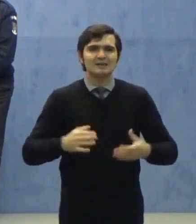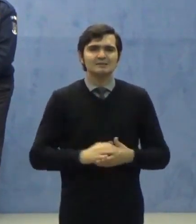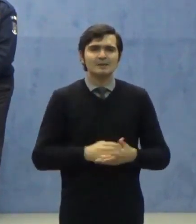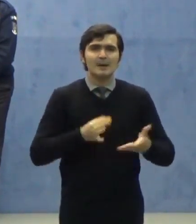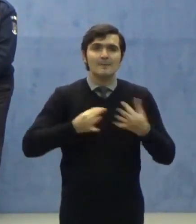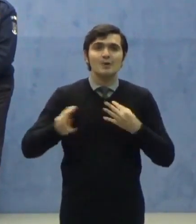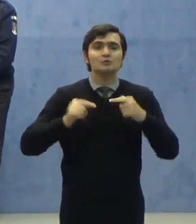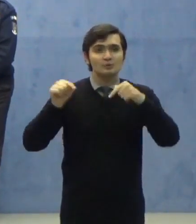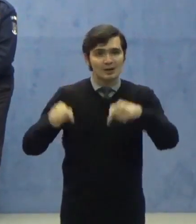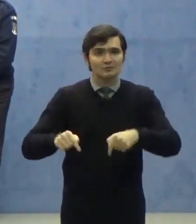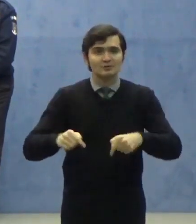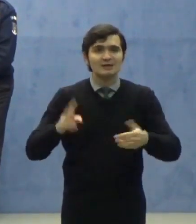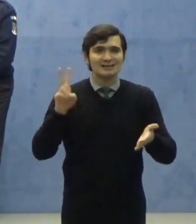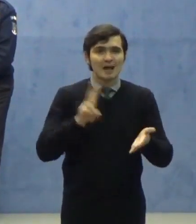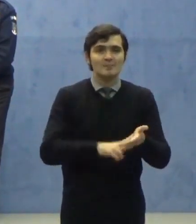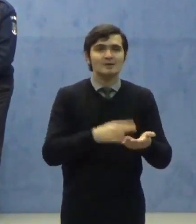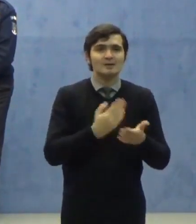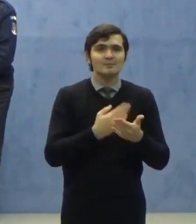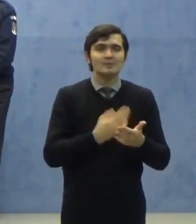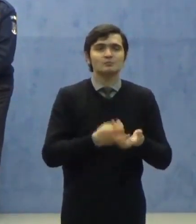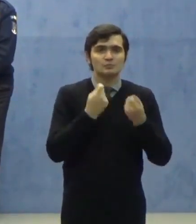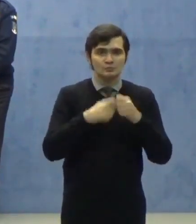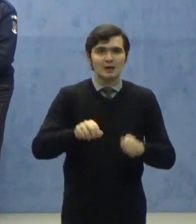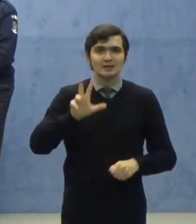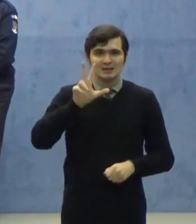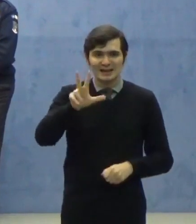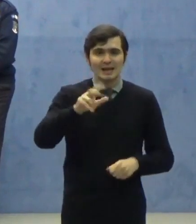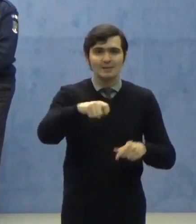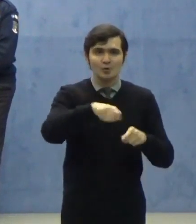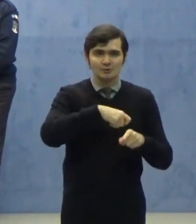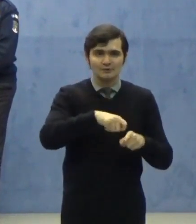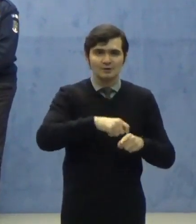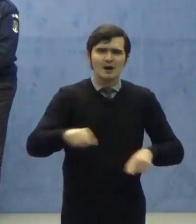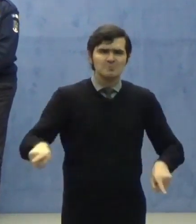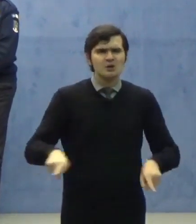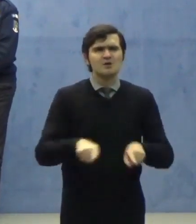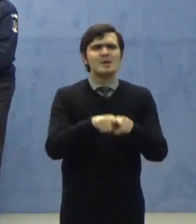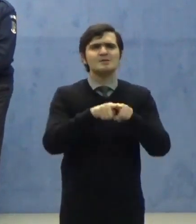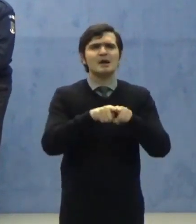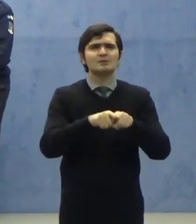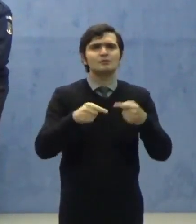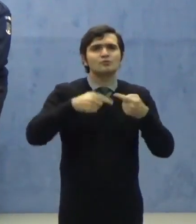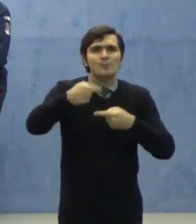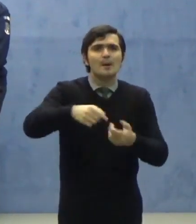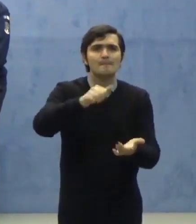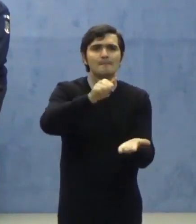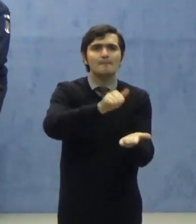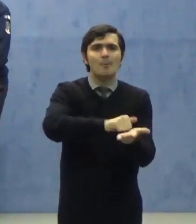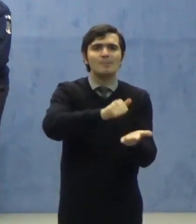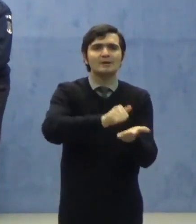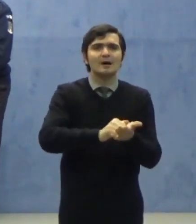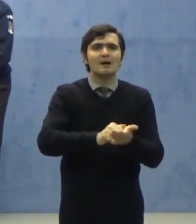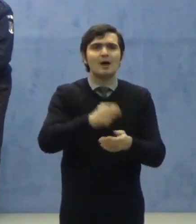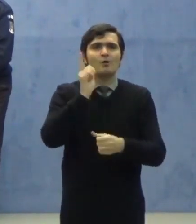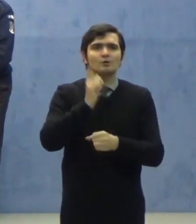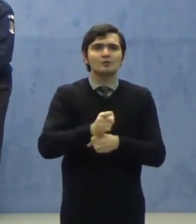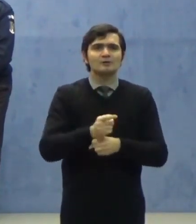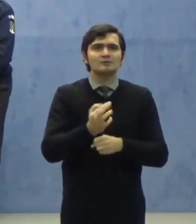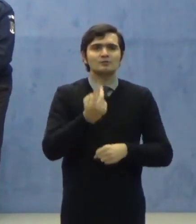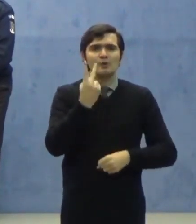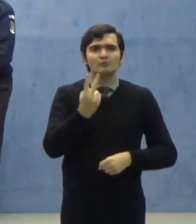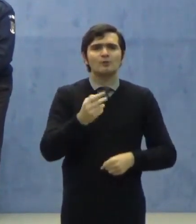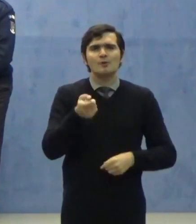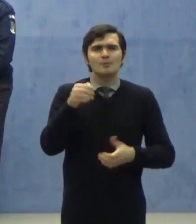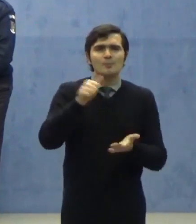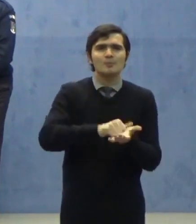Măsurile se aplică la toate aceste 3 modificări, imediat cu publicarea acestei ordonanțe numărul 2 în monitorul